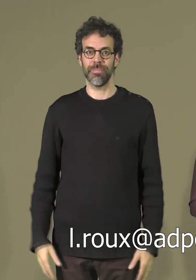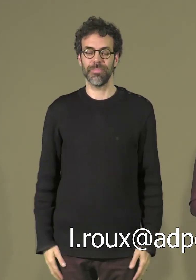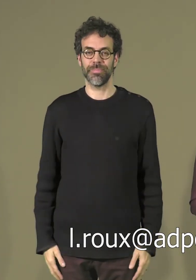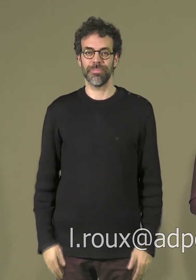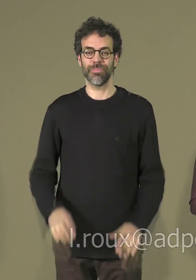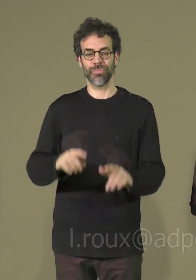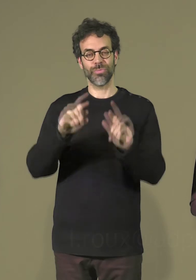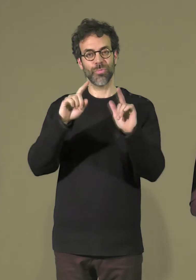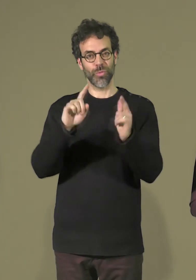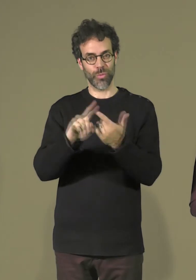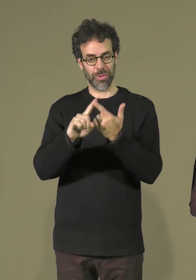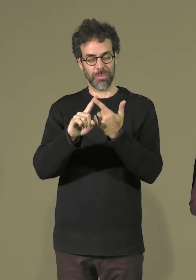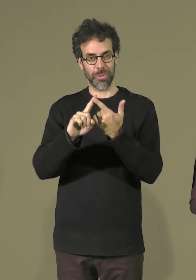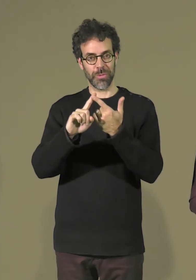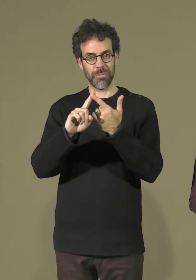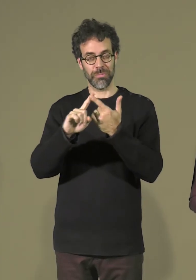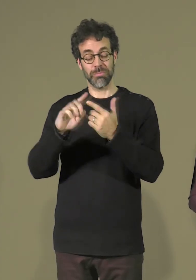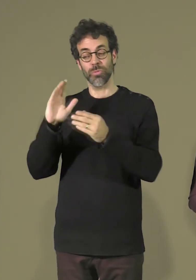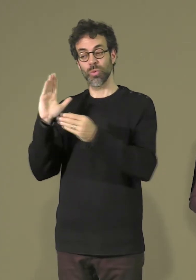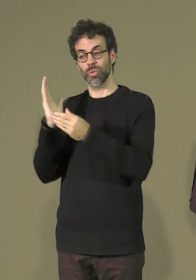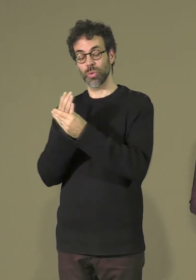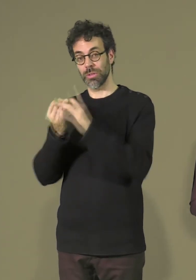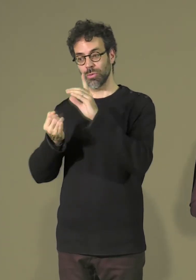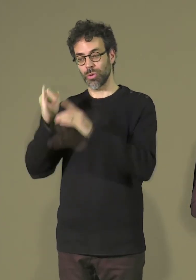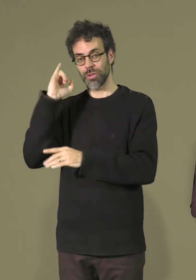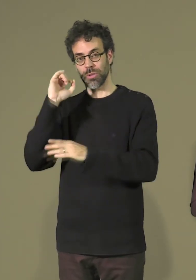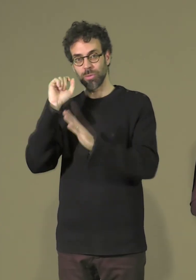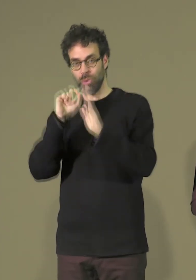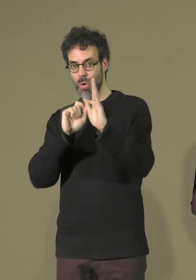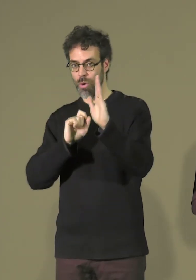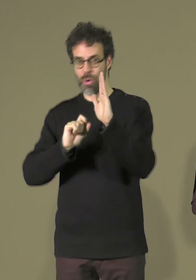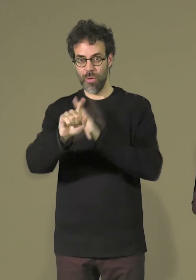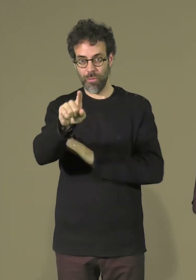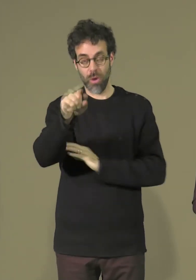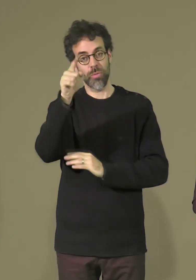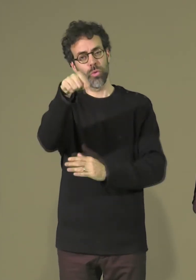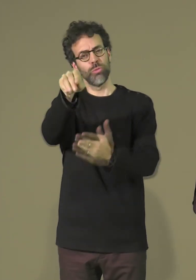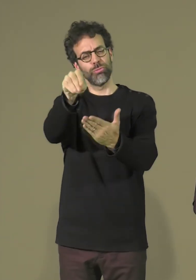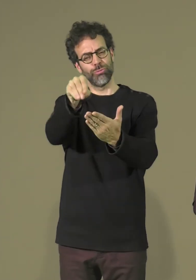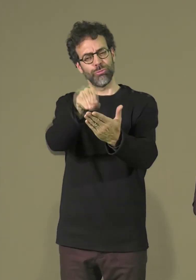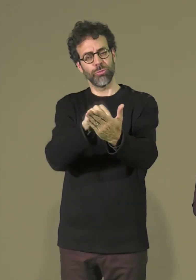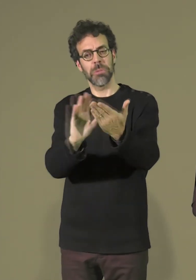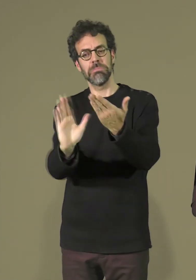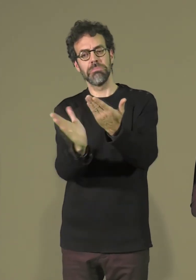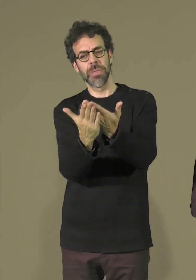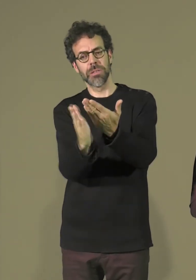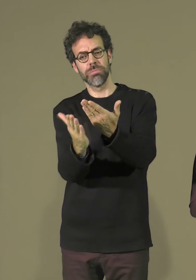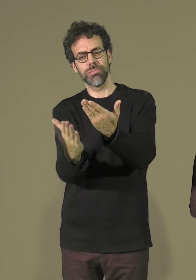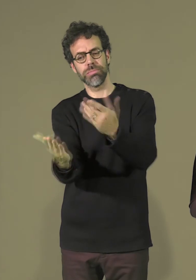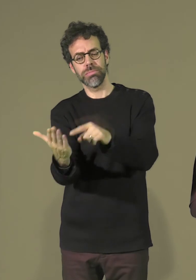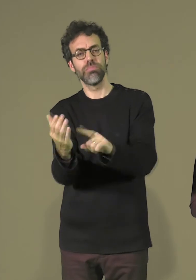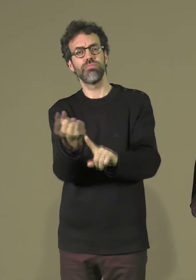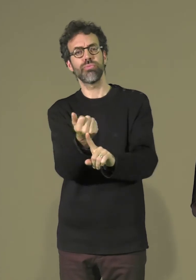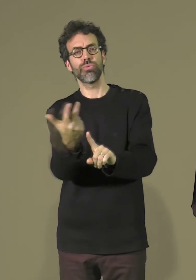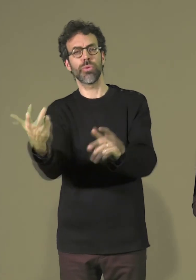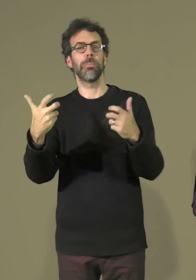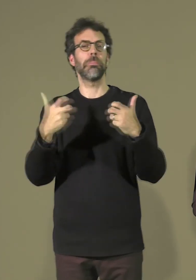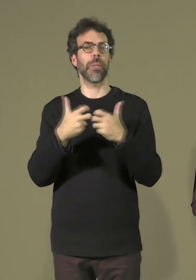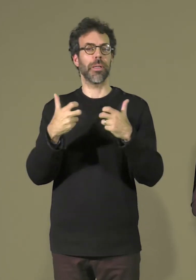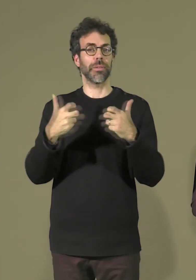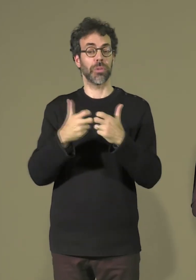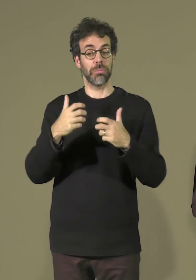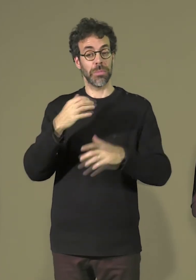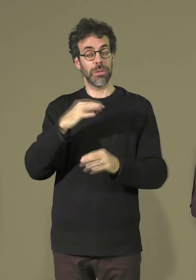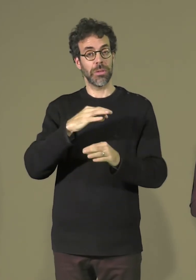Deuxièmement, nous vous transmettrons un dossier de candidature à nous retourner avec les pièces demandées comme par exemple le dernier